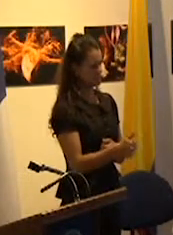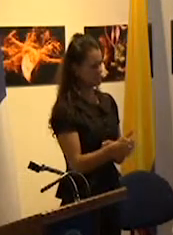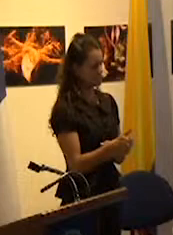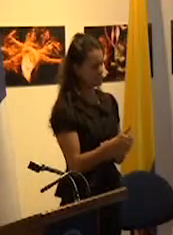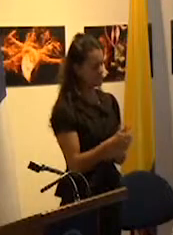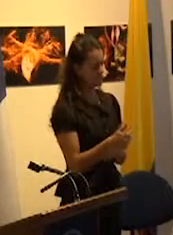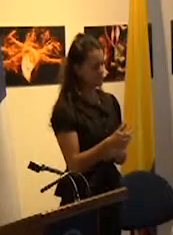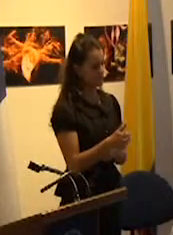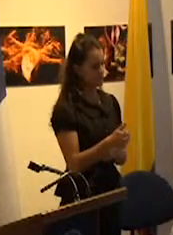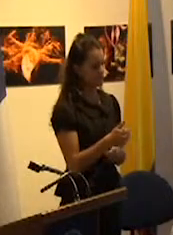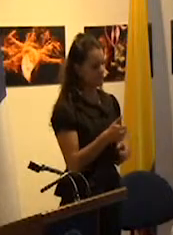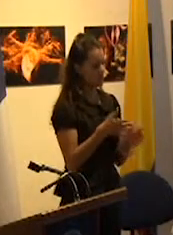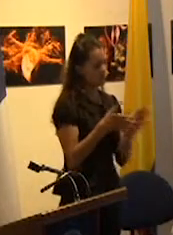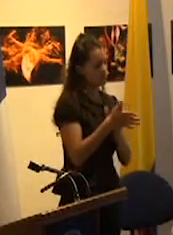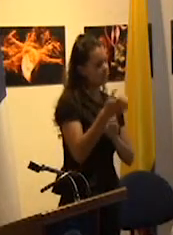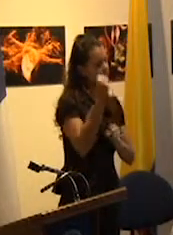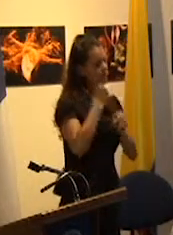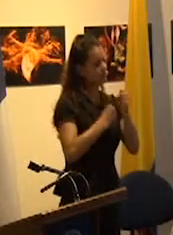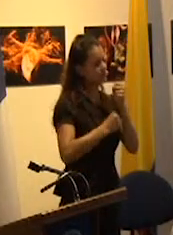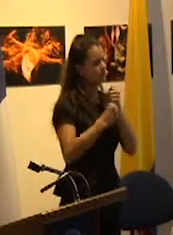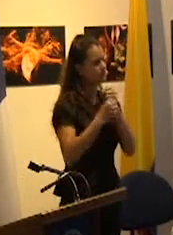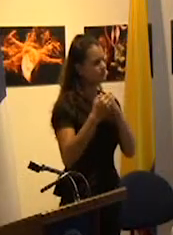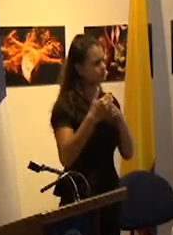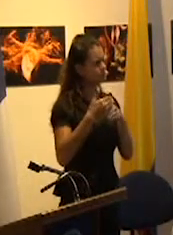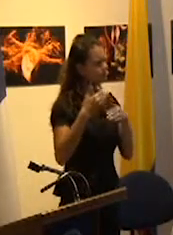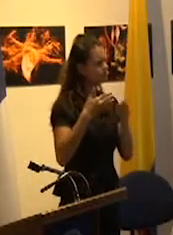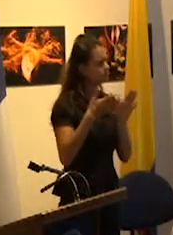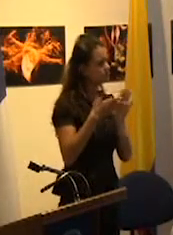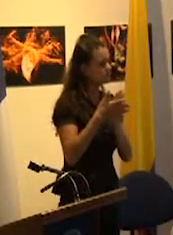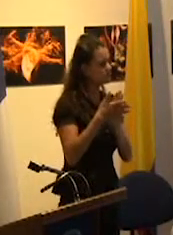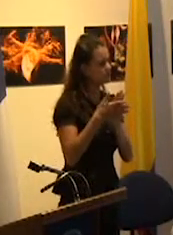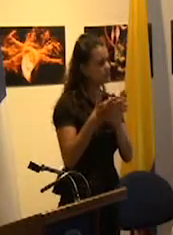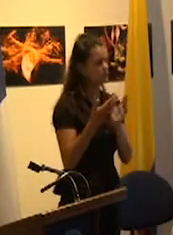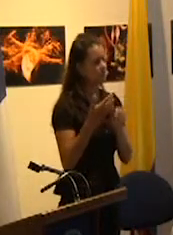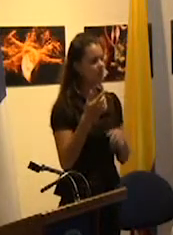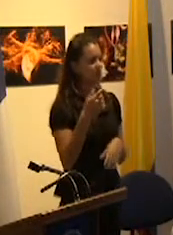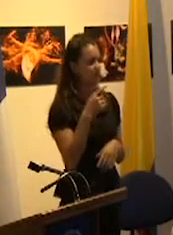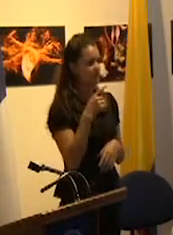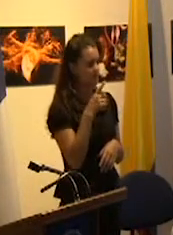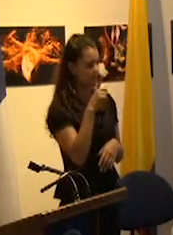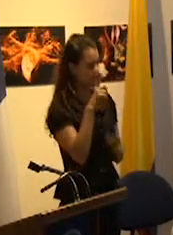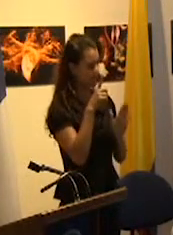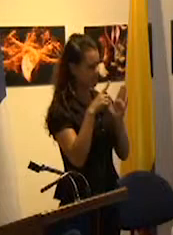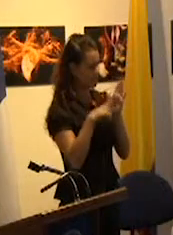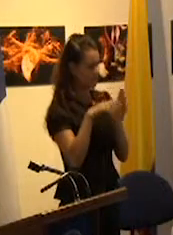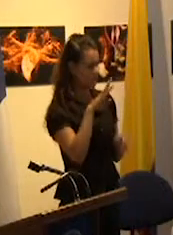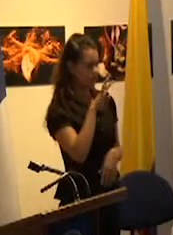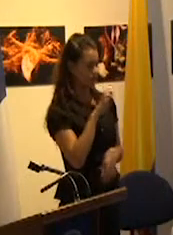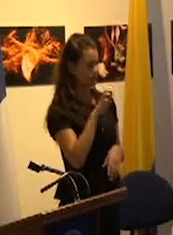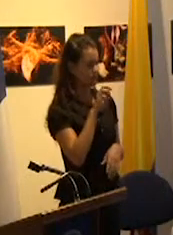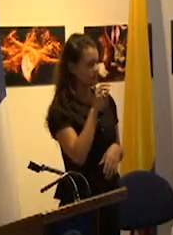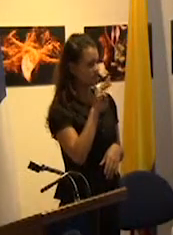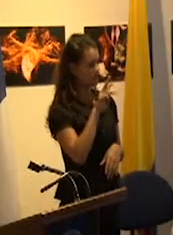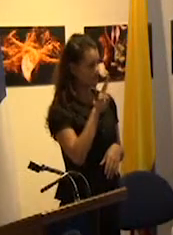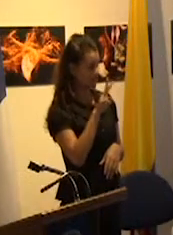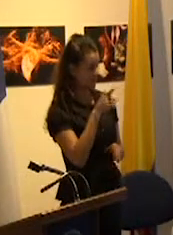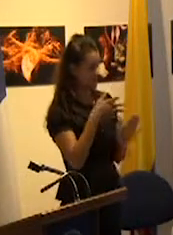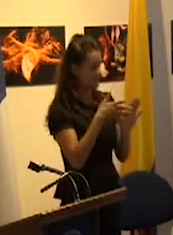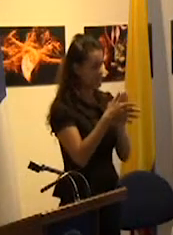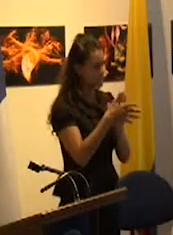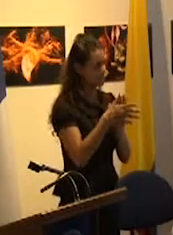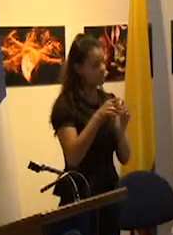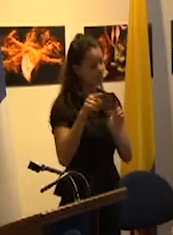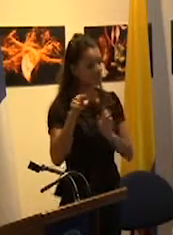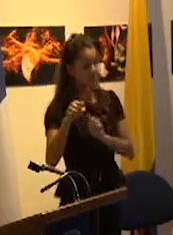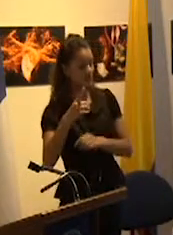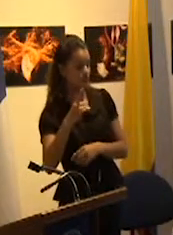que hace Durkheim en su propuesta de educación moral entre deber y bien recuerden toda acción moral